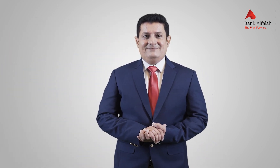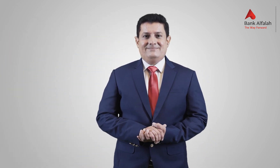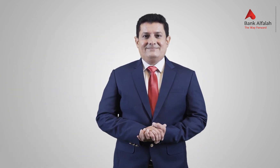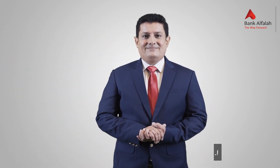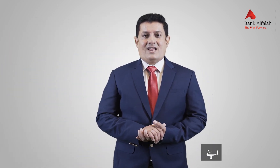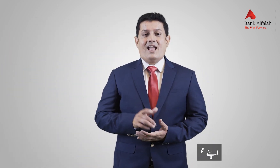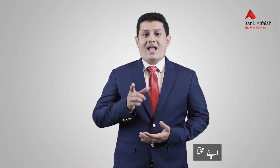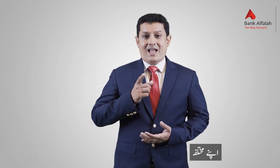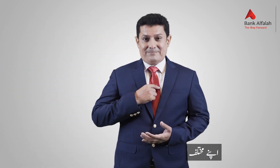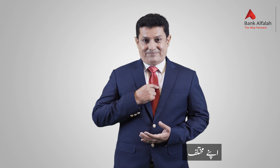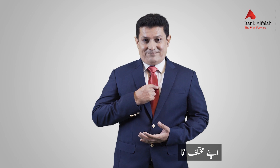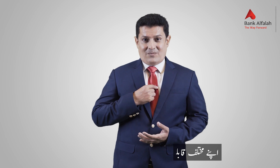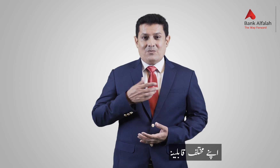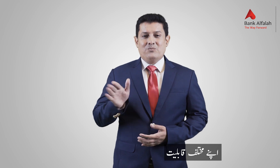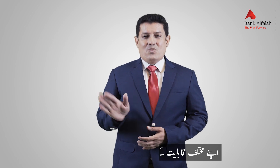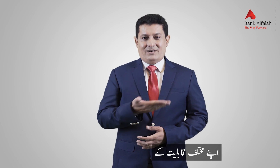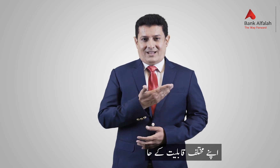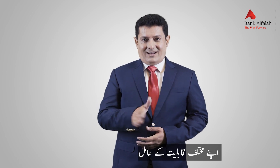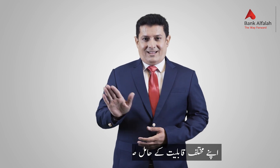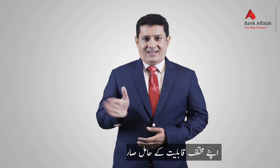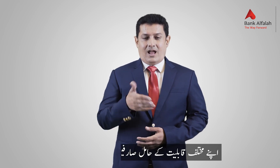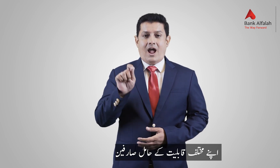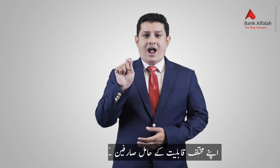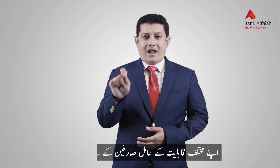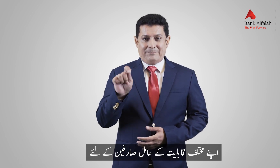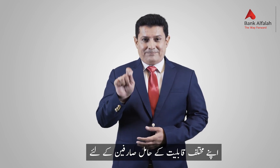اپنے مختلف قابلیت کے حامل سارفین کے لیے